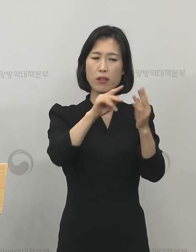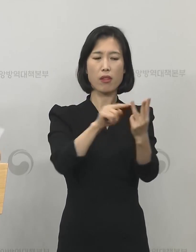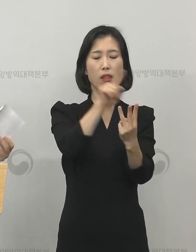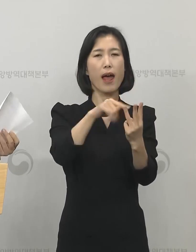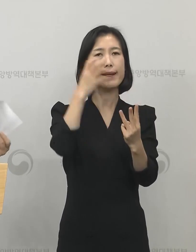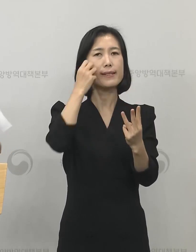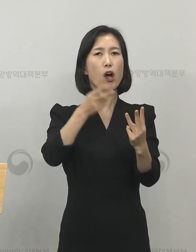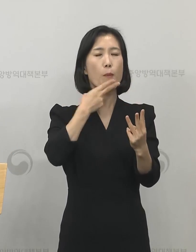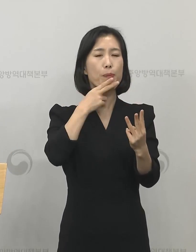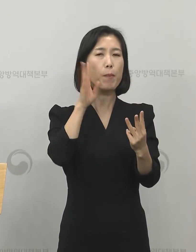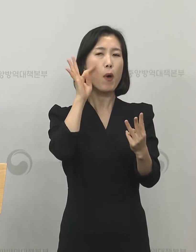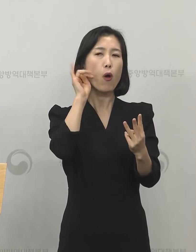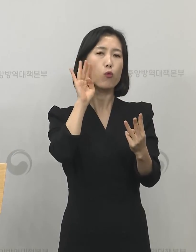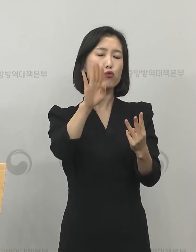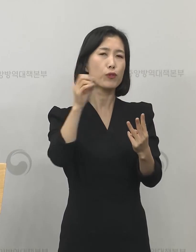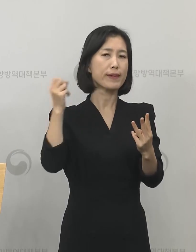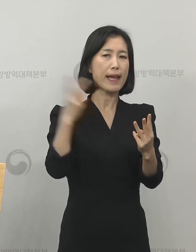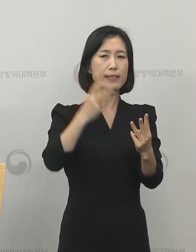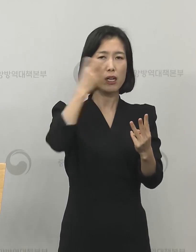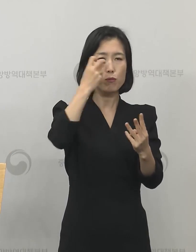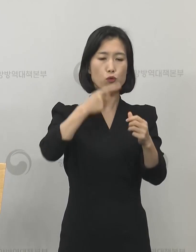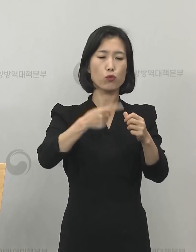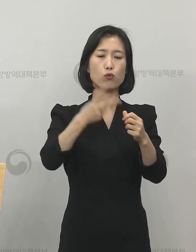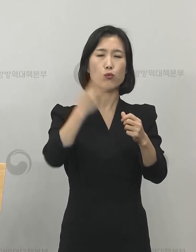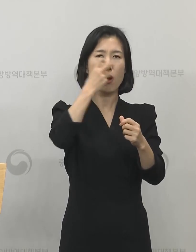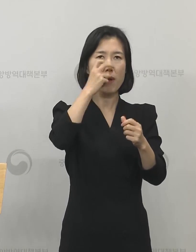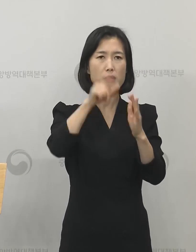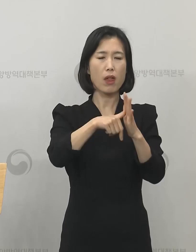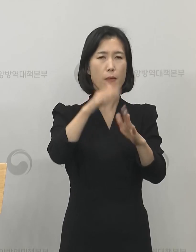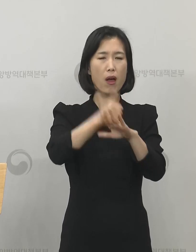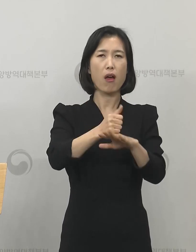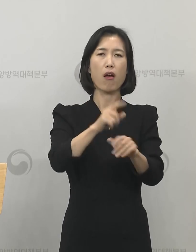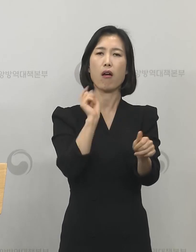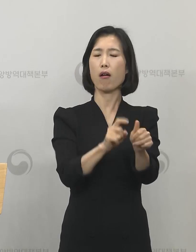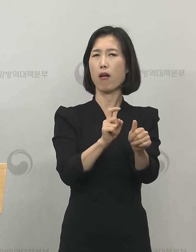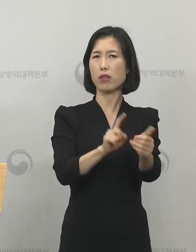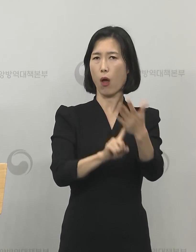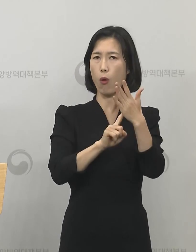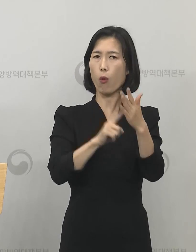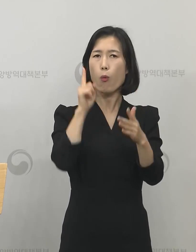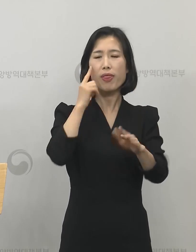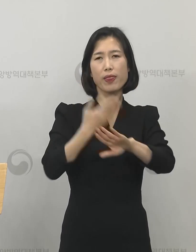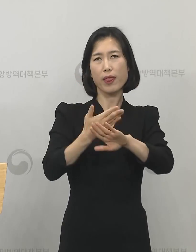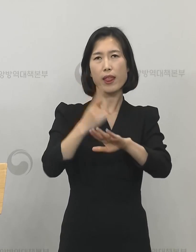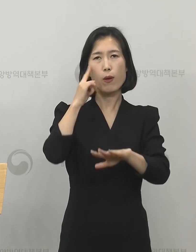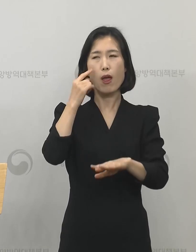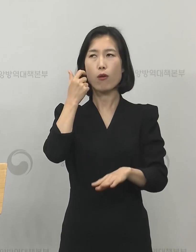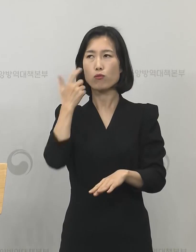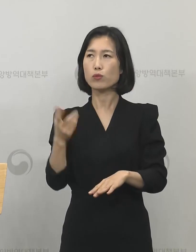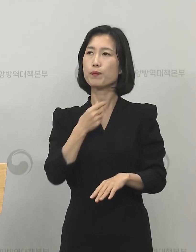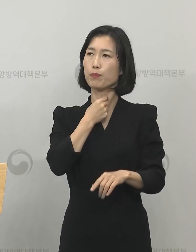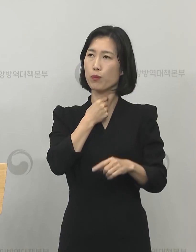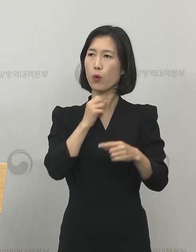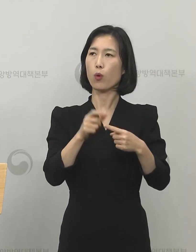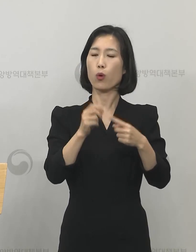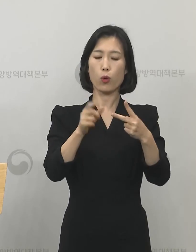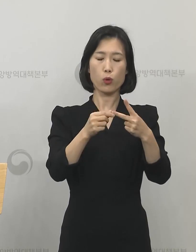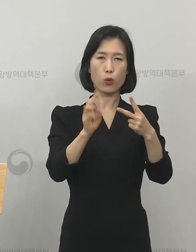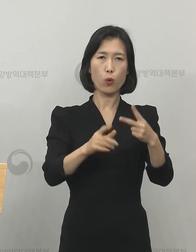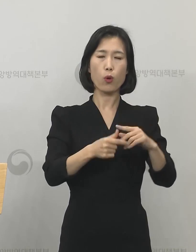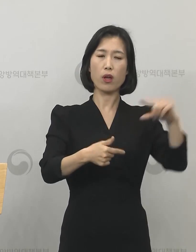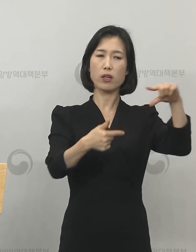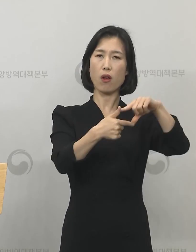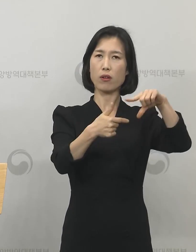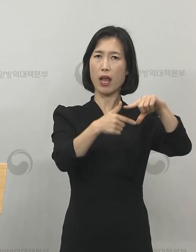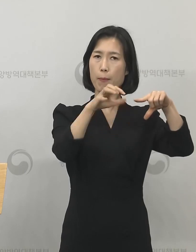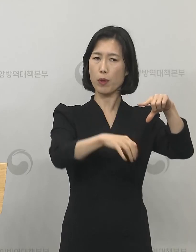며칠 뒤 재검에서 양성으로 나온 이유가 무엇인지 궁금하다는 질문 하나와 두 번째는 경남에서 온